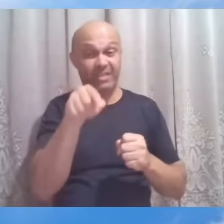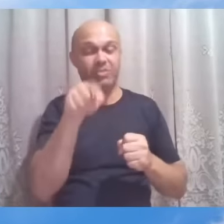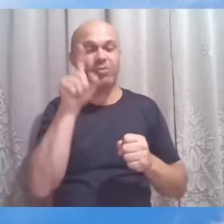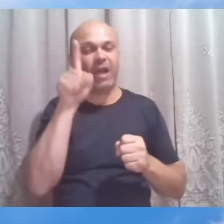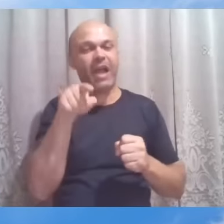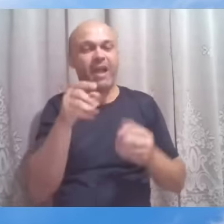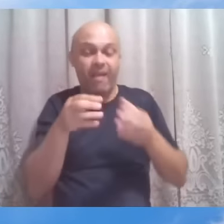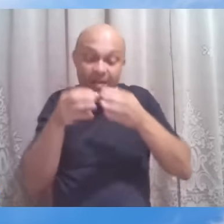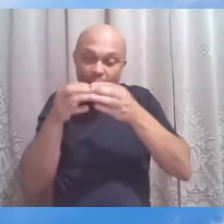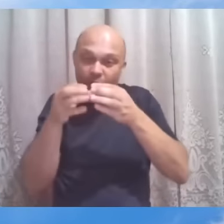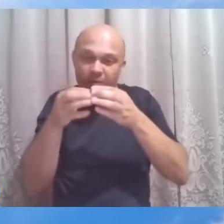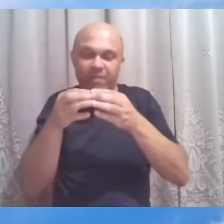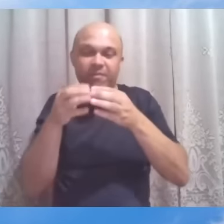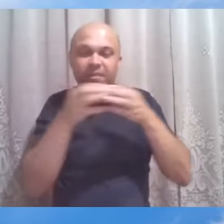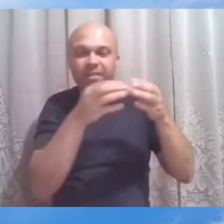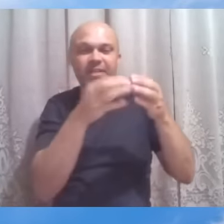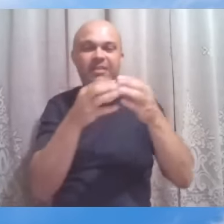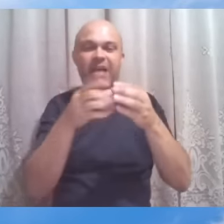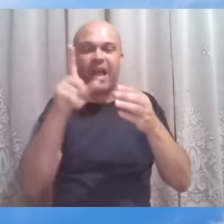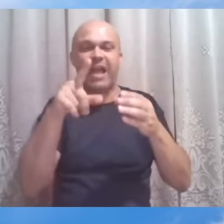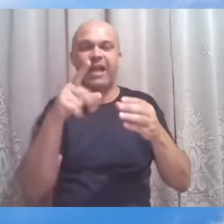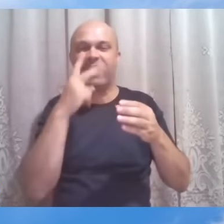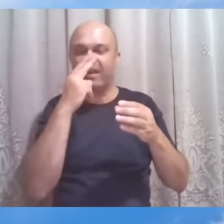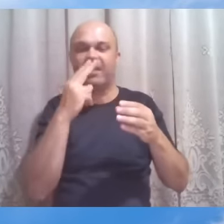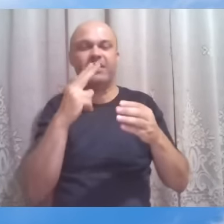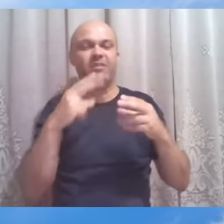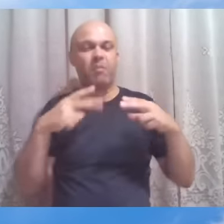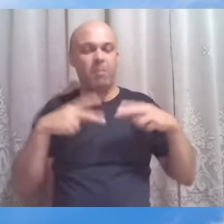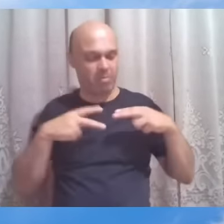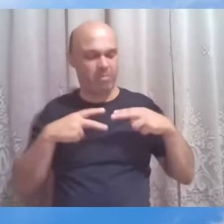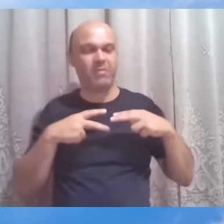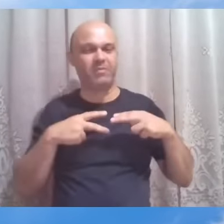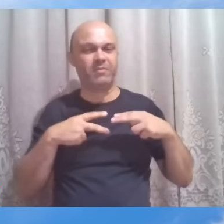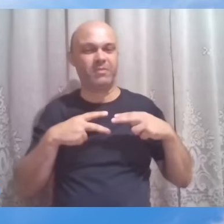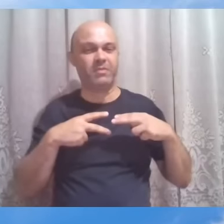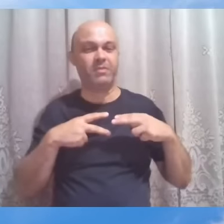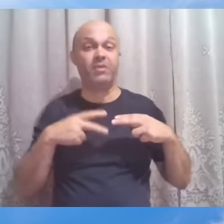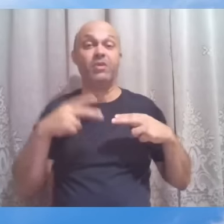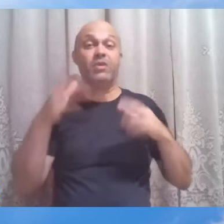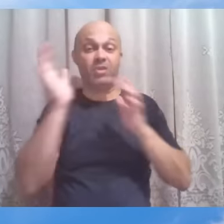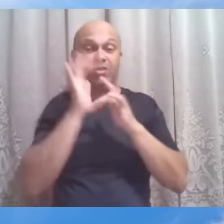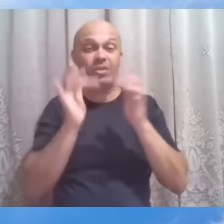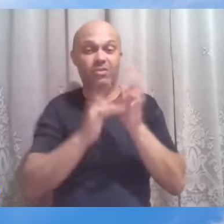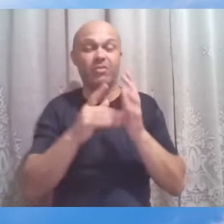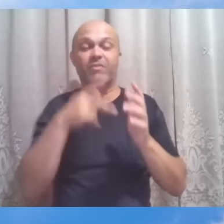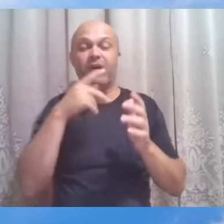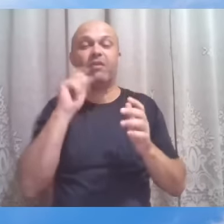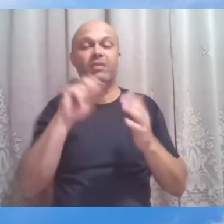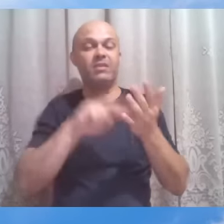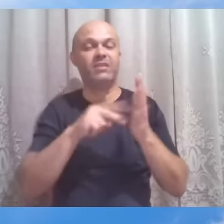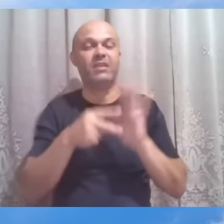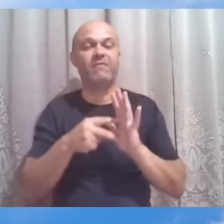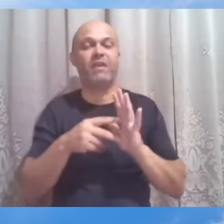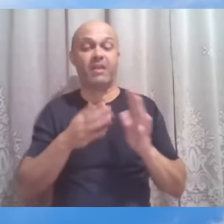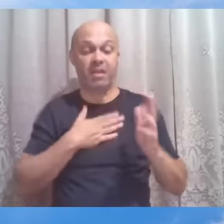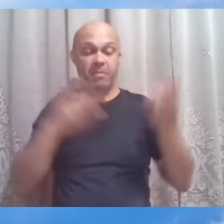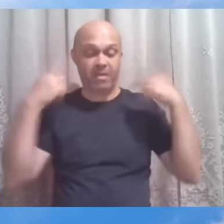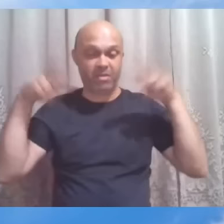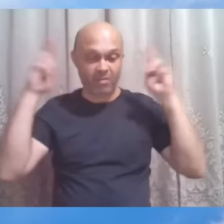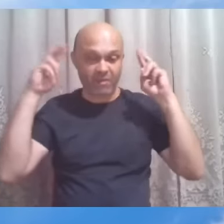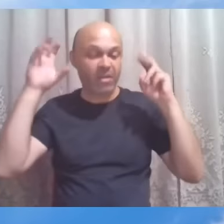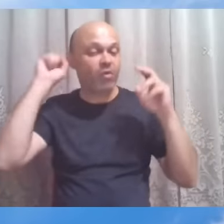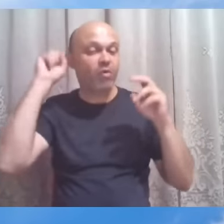intimidade. E o que Jesus quer dizer com as minhas ovelhas ouvem a minha voz? Aqueles corações que com ele convivem